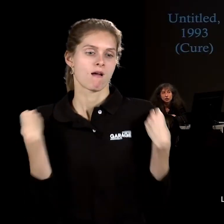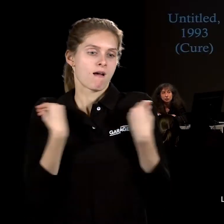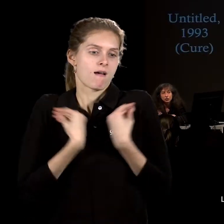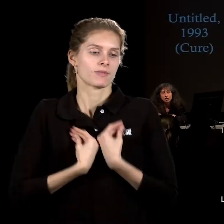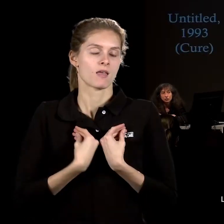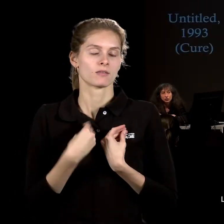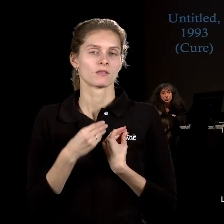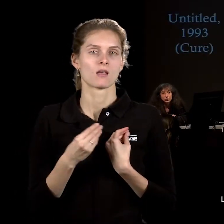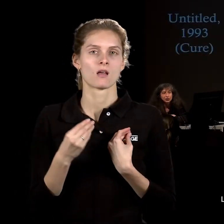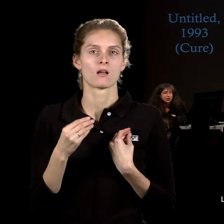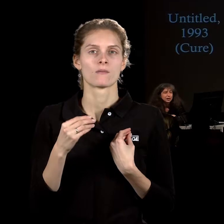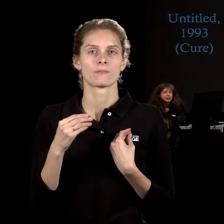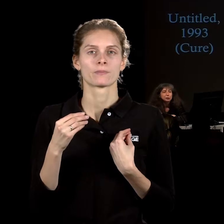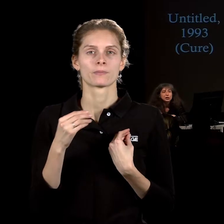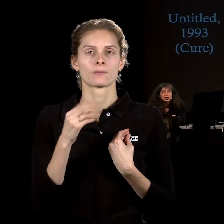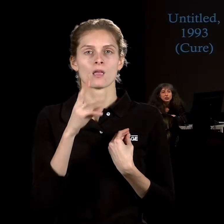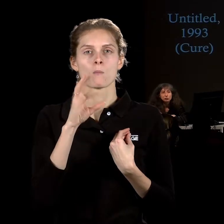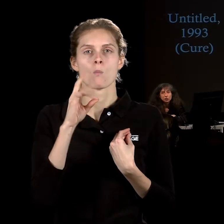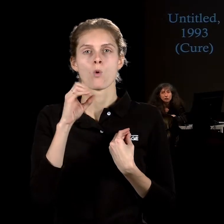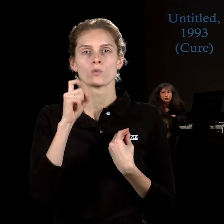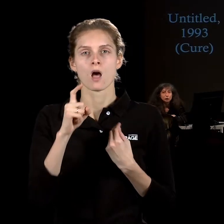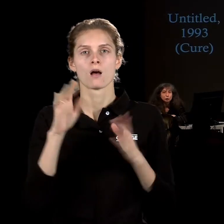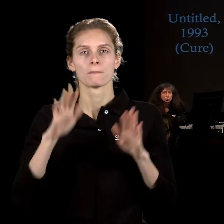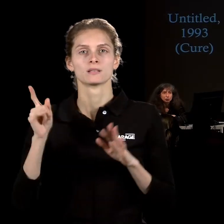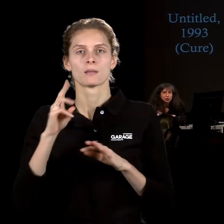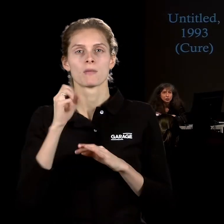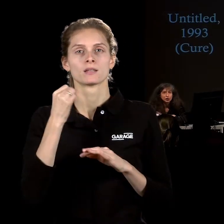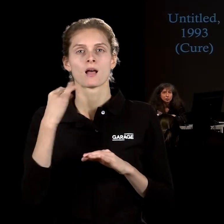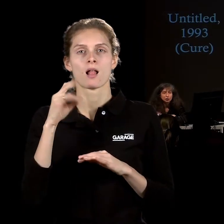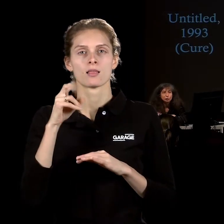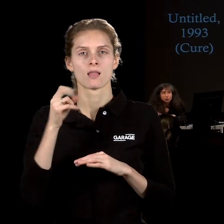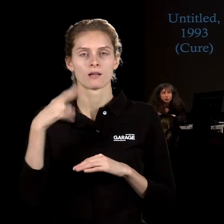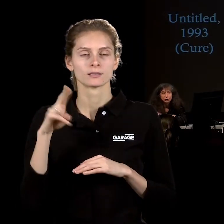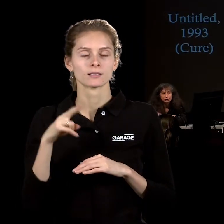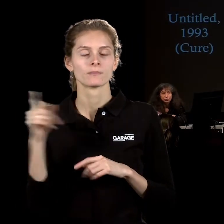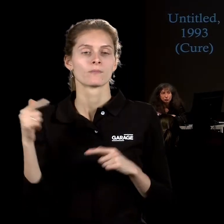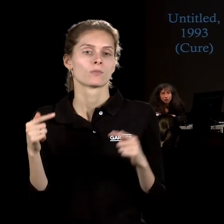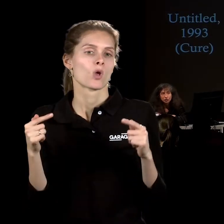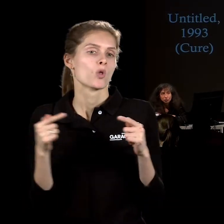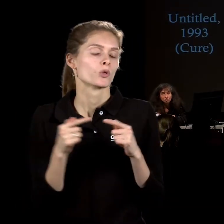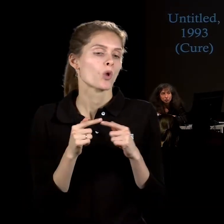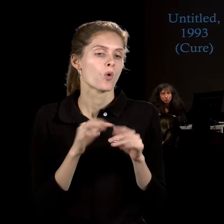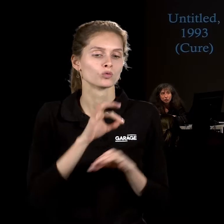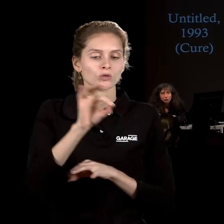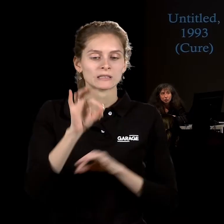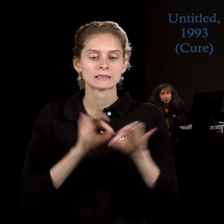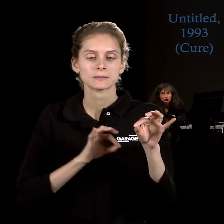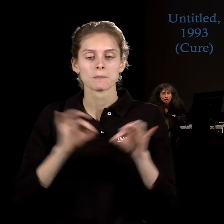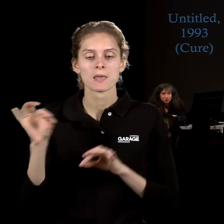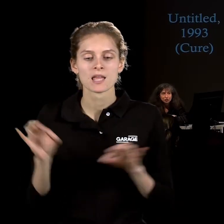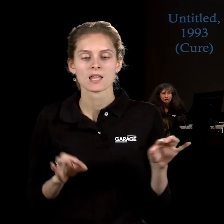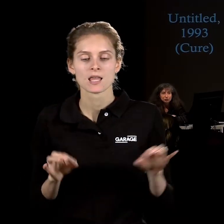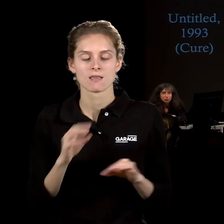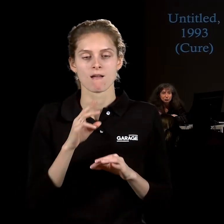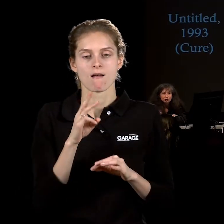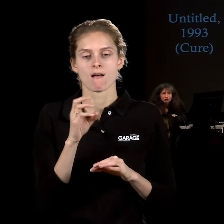буддистских монахов в Таиланде. Измерения этого места были точными измерениями японского чайного домика, который должен быть определённого